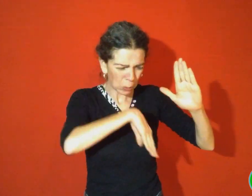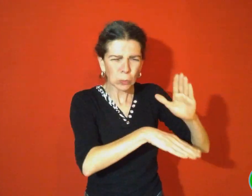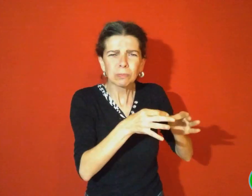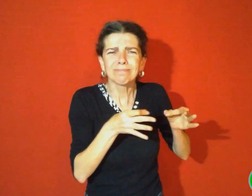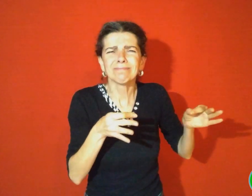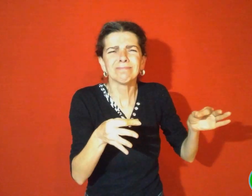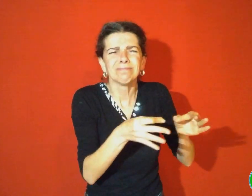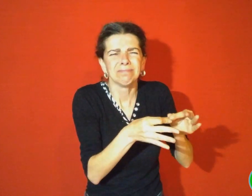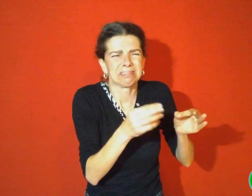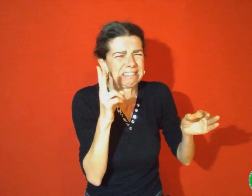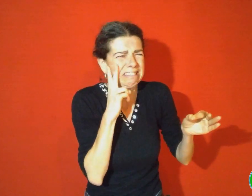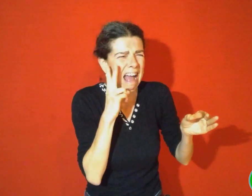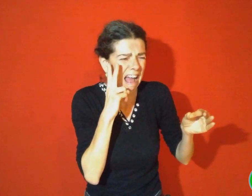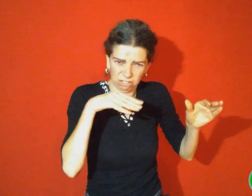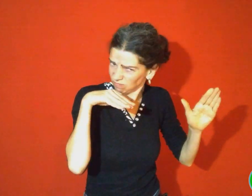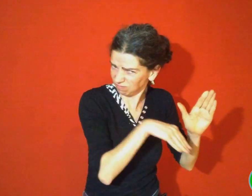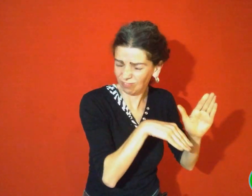Dans des caves sombres et des souterrains.